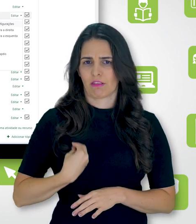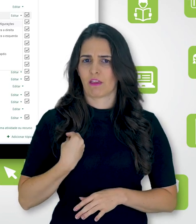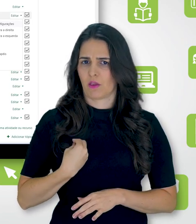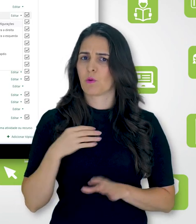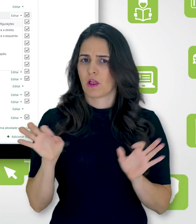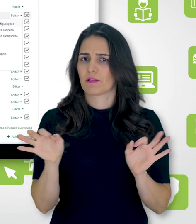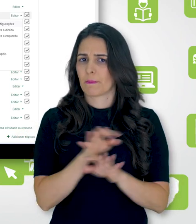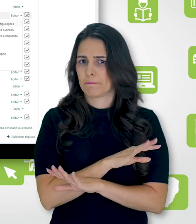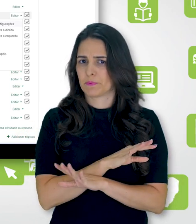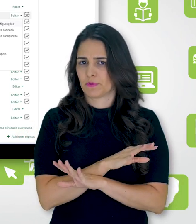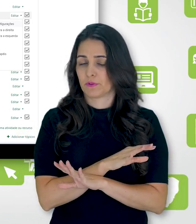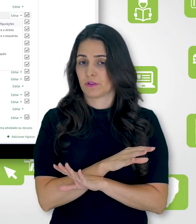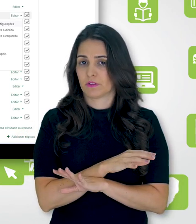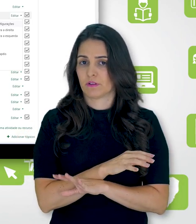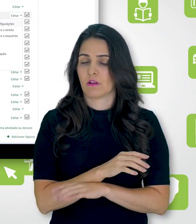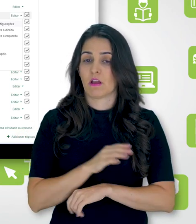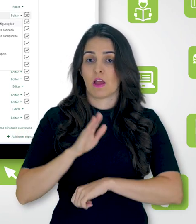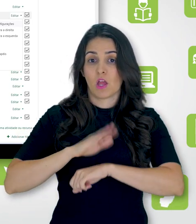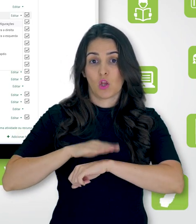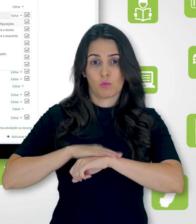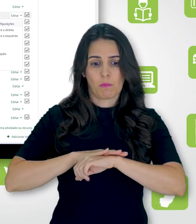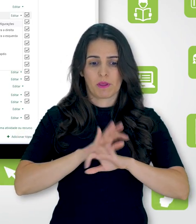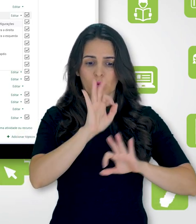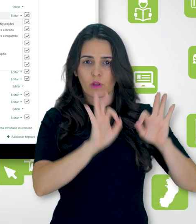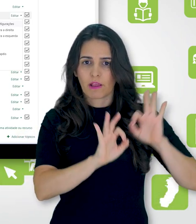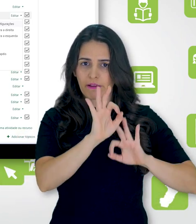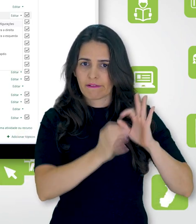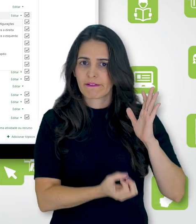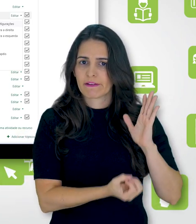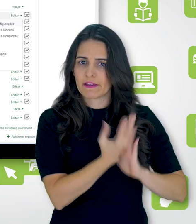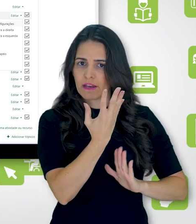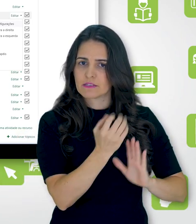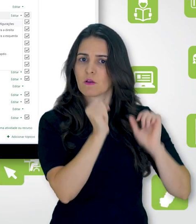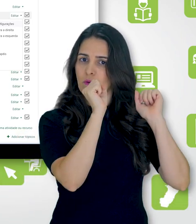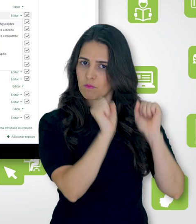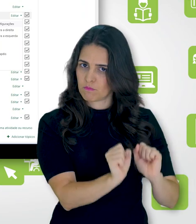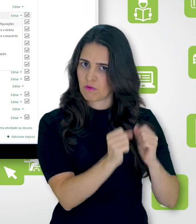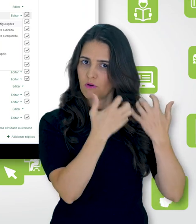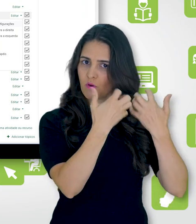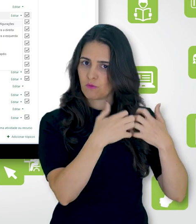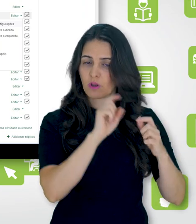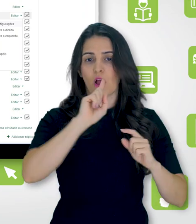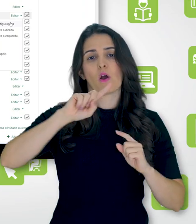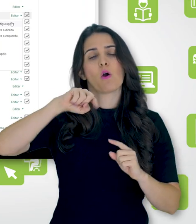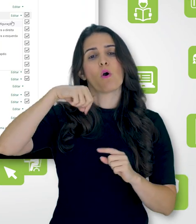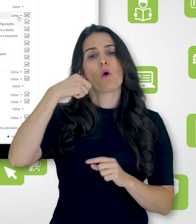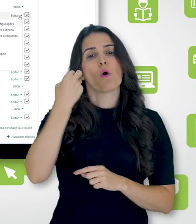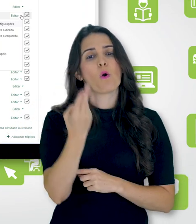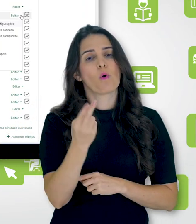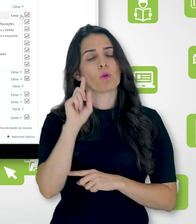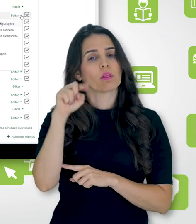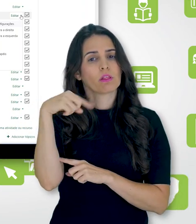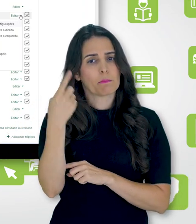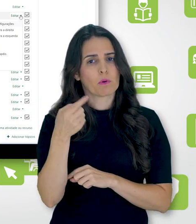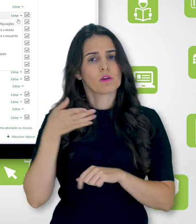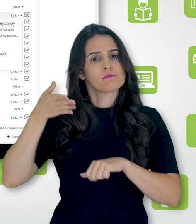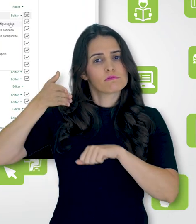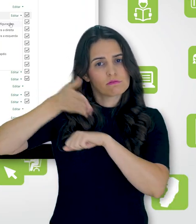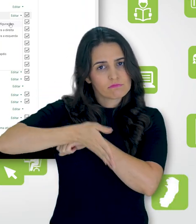configuração pode ser feita no momento da criação dessa tarefa ou do recurso ou depois, vindo aqui nesse menu